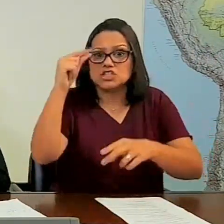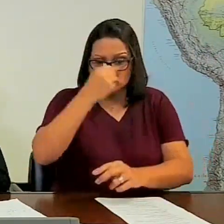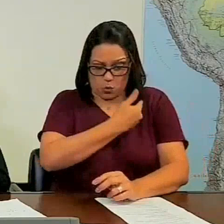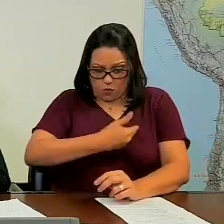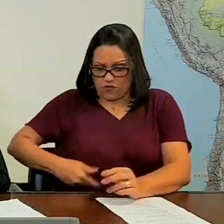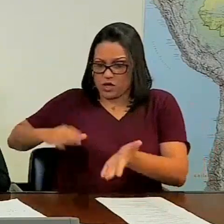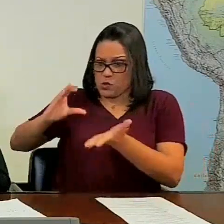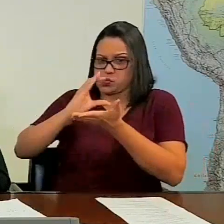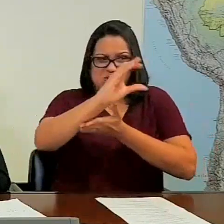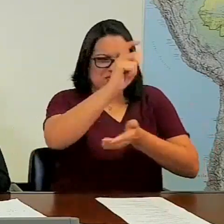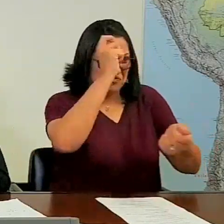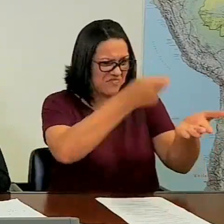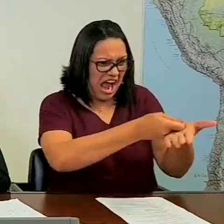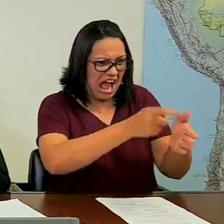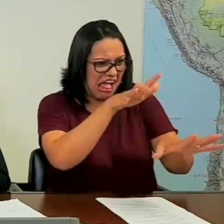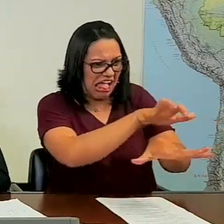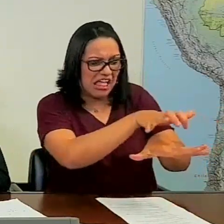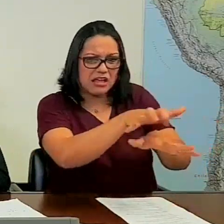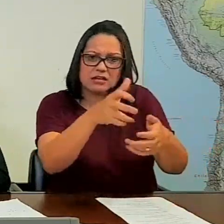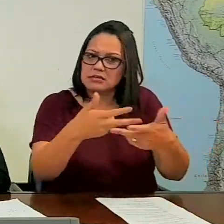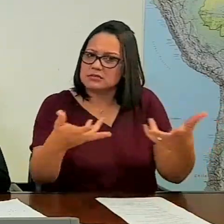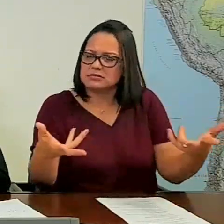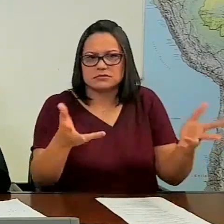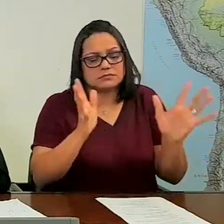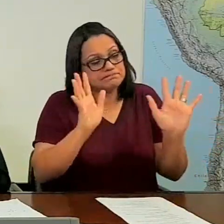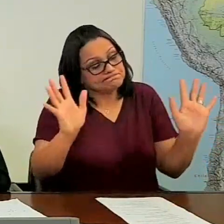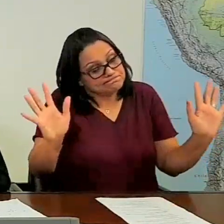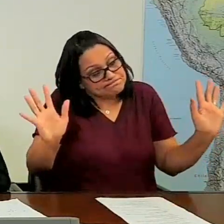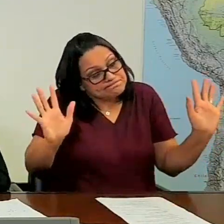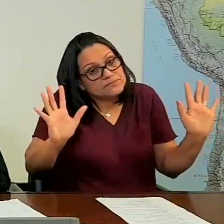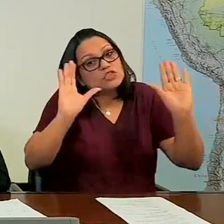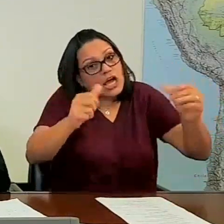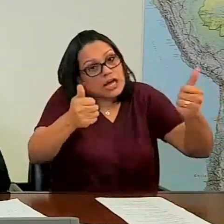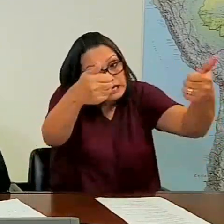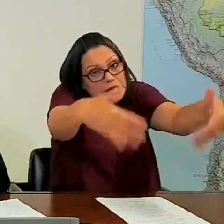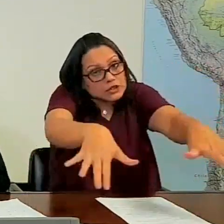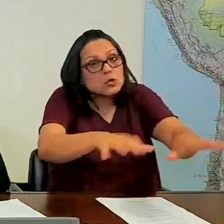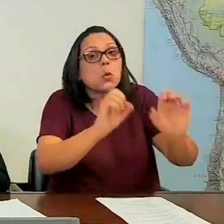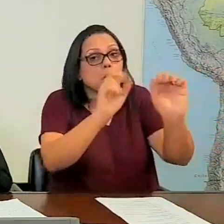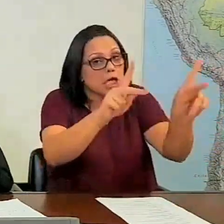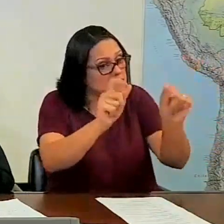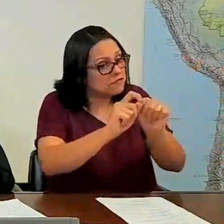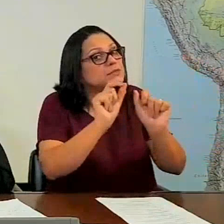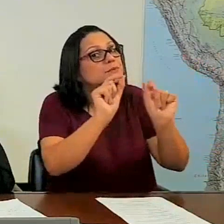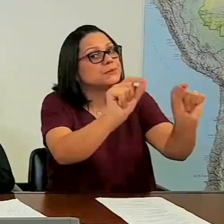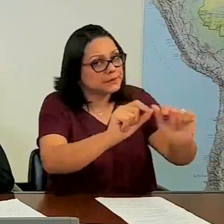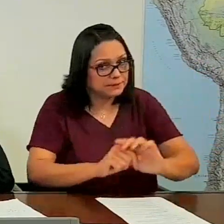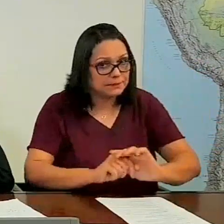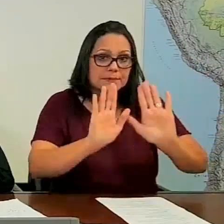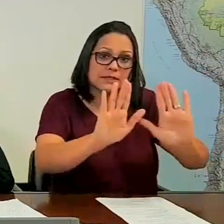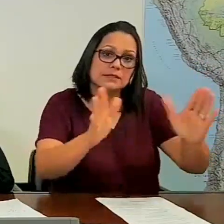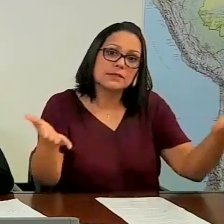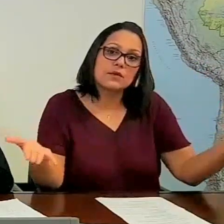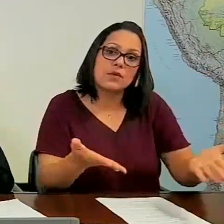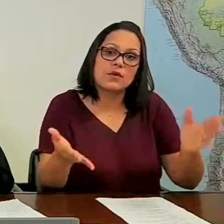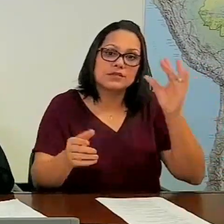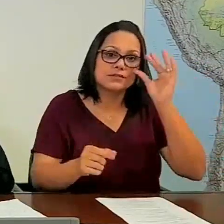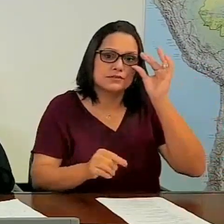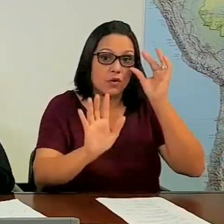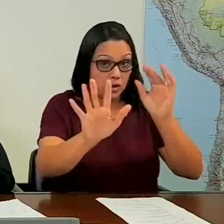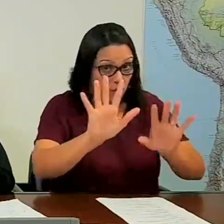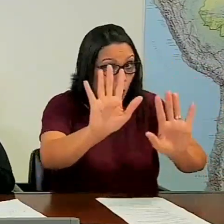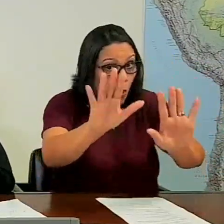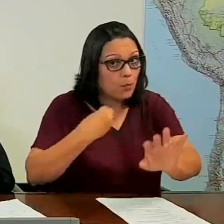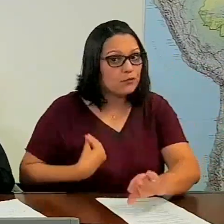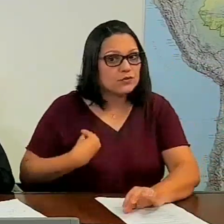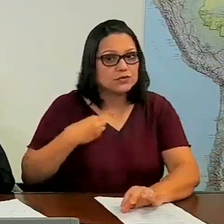tá feito, não temos como voltar atrás pelo que tudo dizia que ali. Mas hoje foi anunciado, olha só como é que